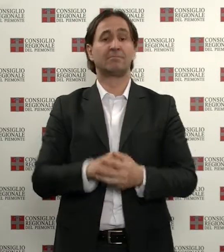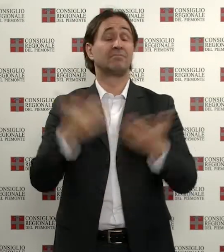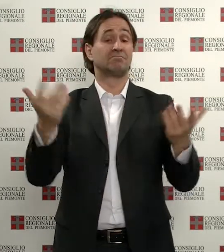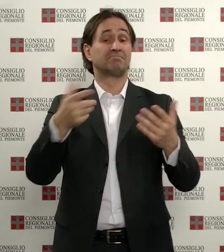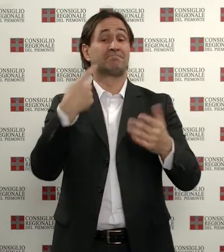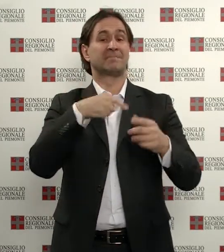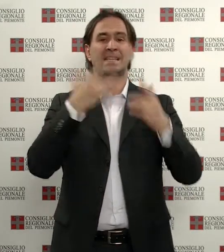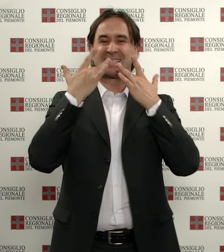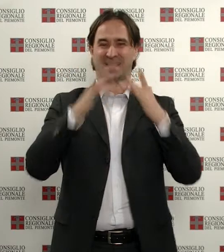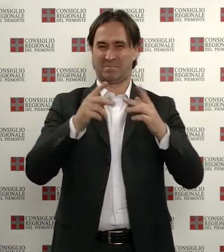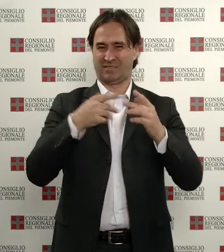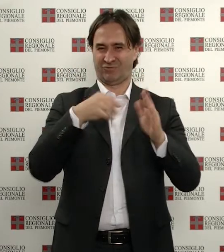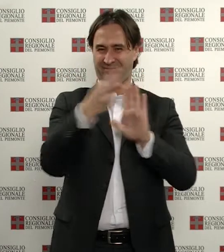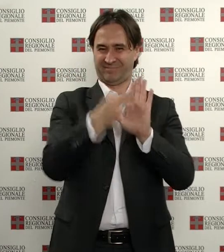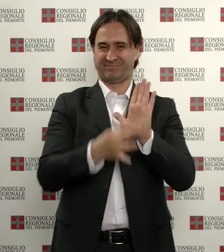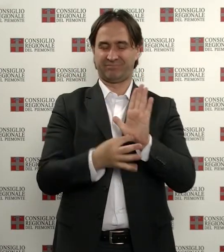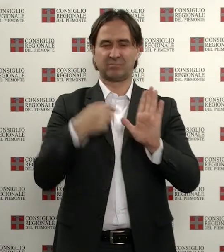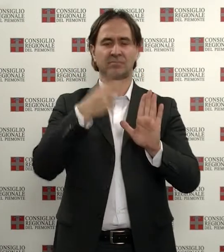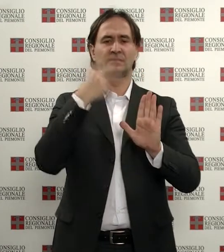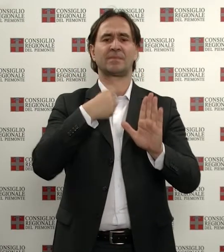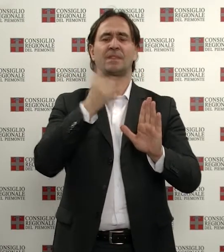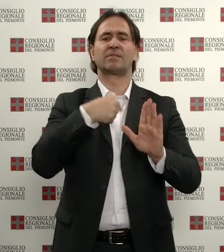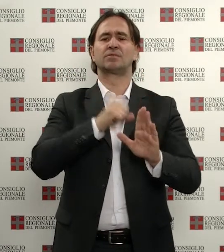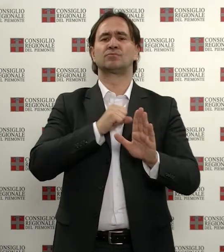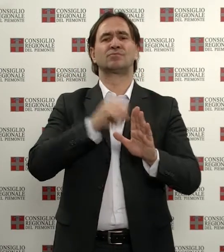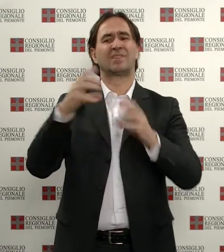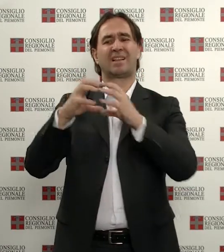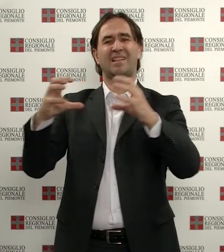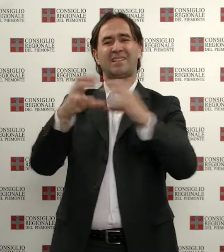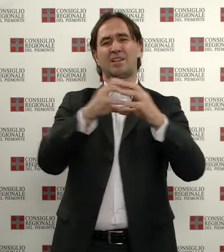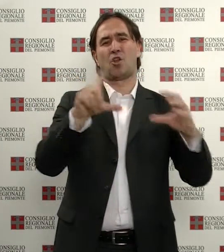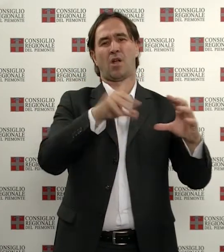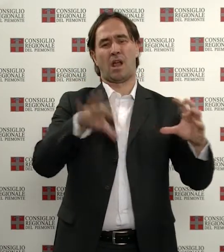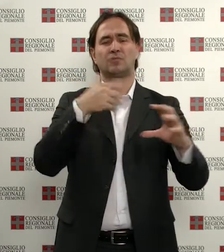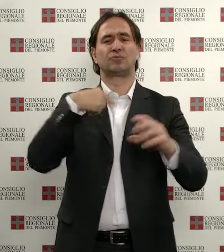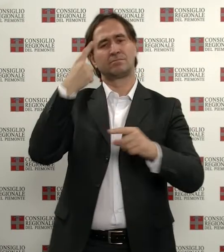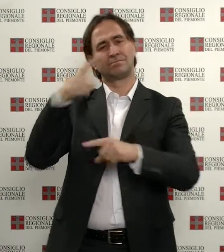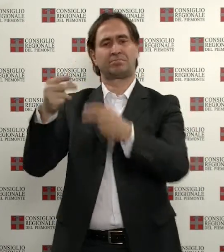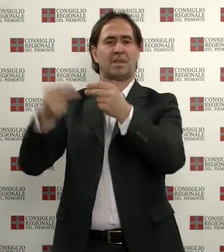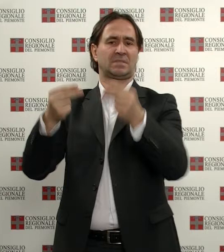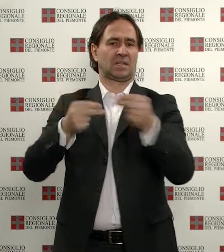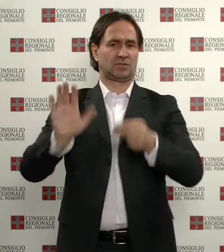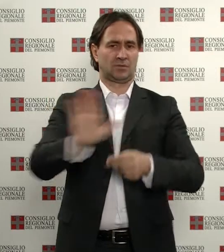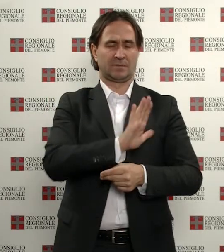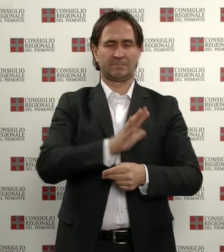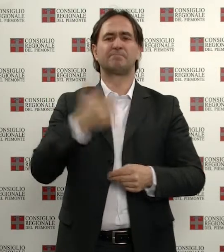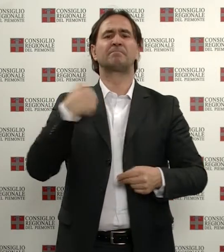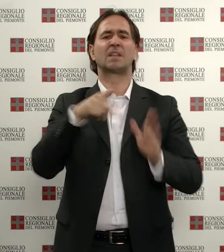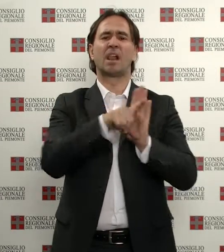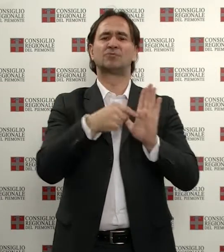normativa e l'attribuzione della competenza amministrativa agli enti locali. La legge punta sul territorio, d'ora in poi gli operatori piemontesi